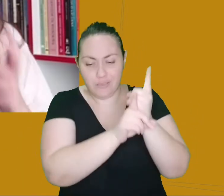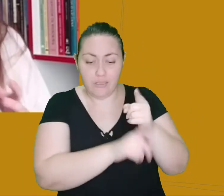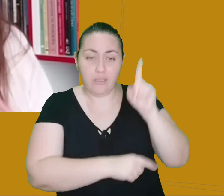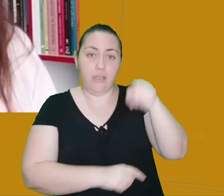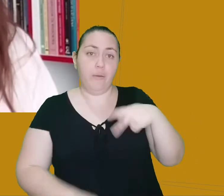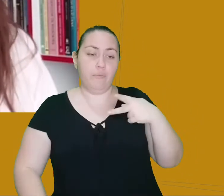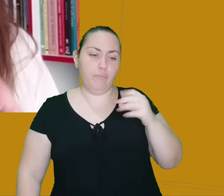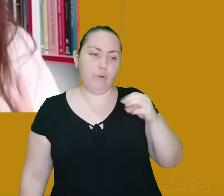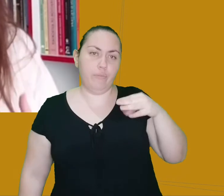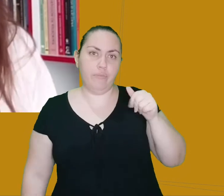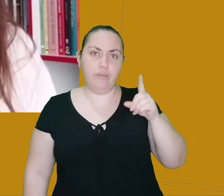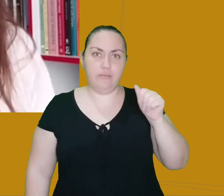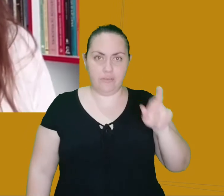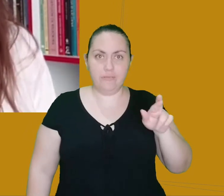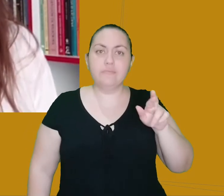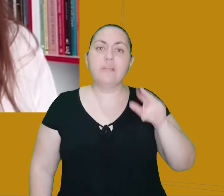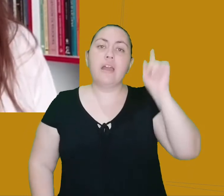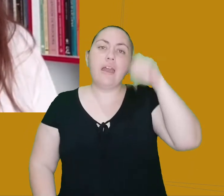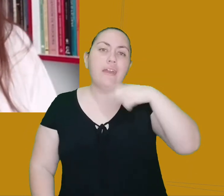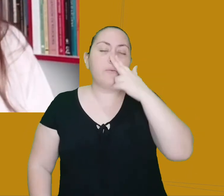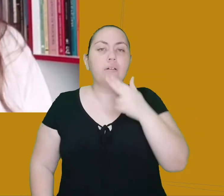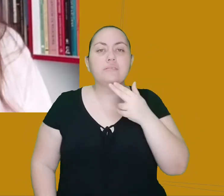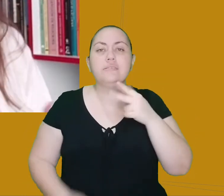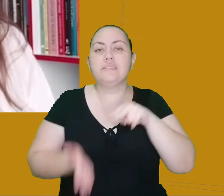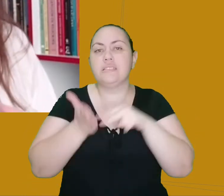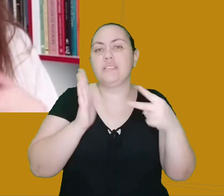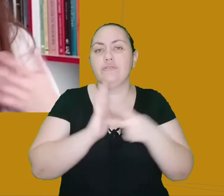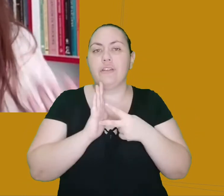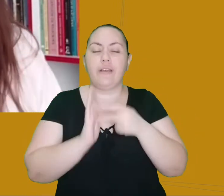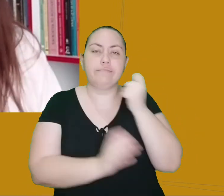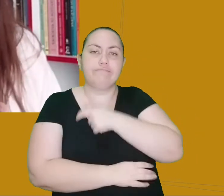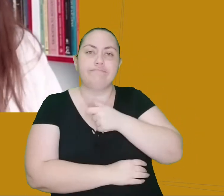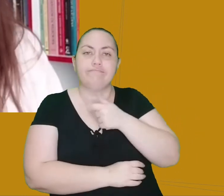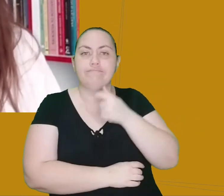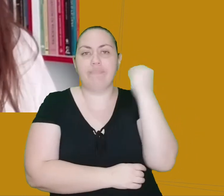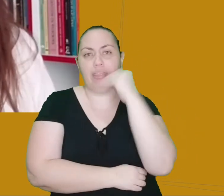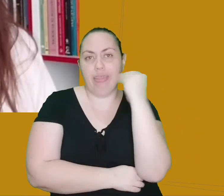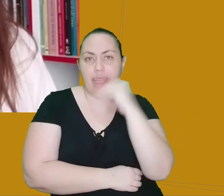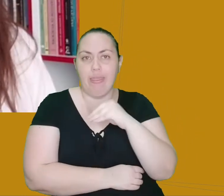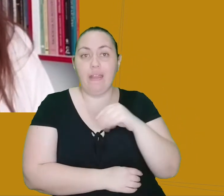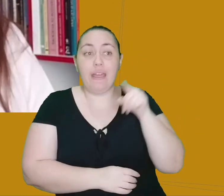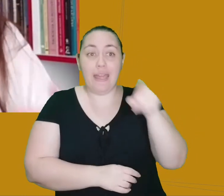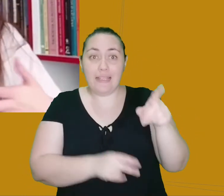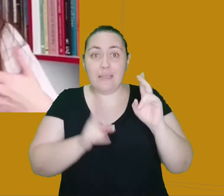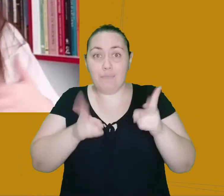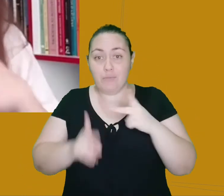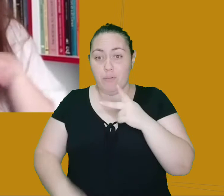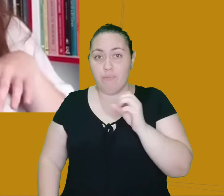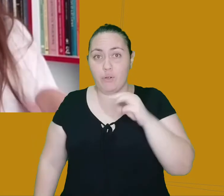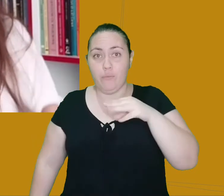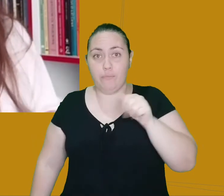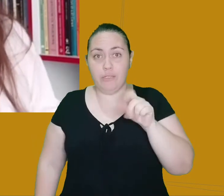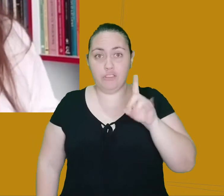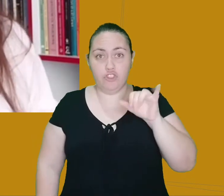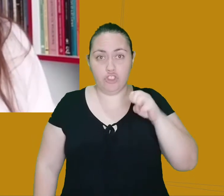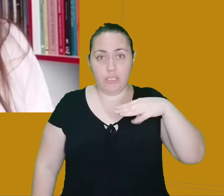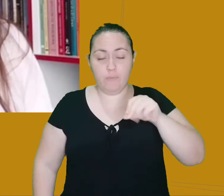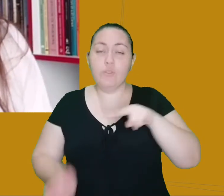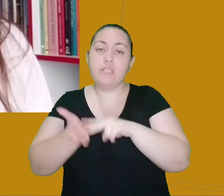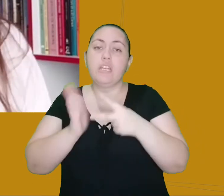sinônimo pra ele de charlatã, e o Pomadismo então seria um tipo de charlatanismo, seja, um jeito de passar a perna nas pessoas, de